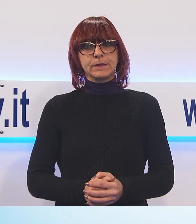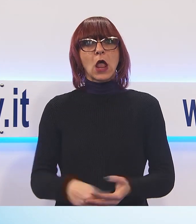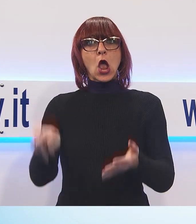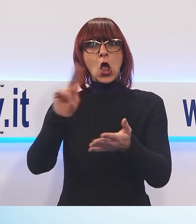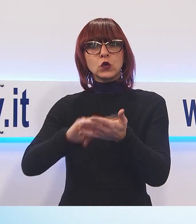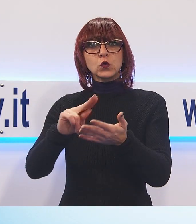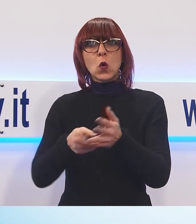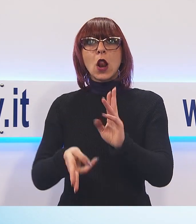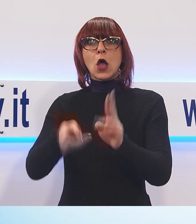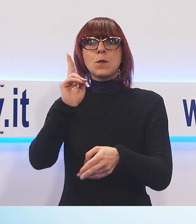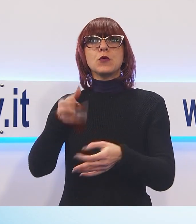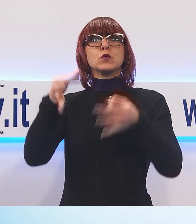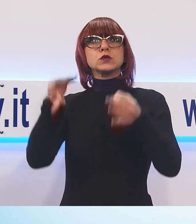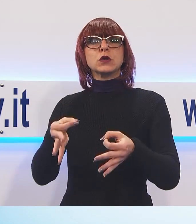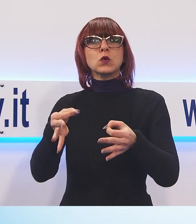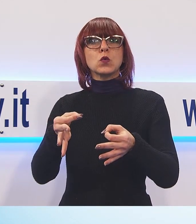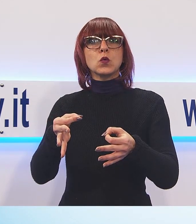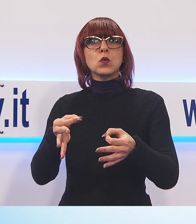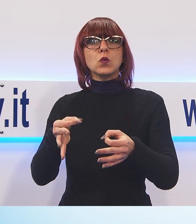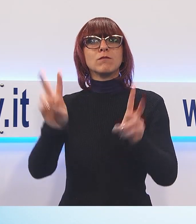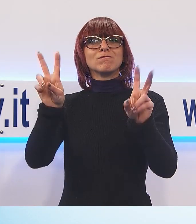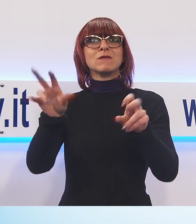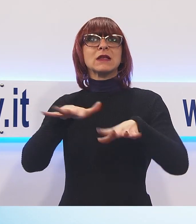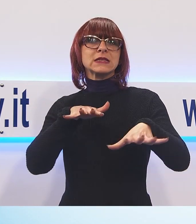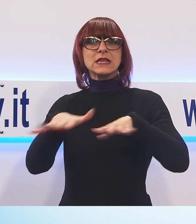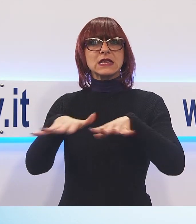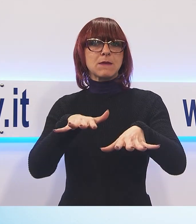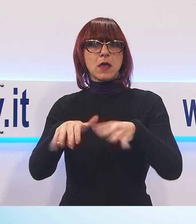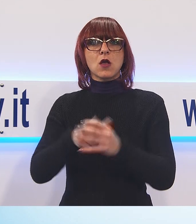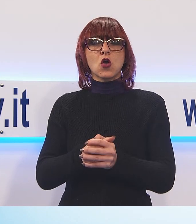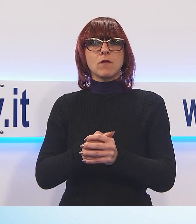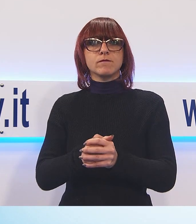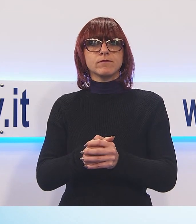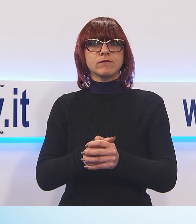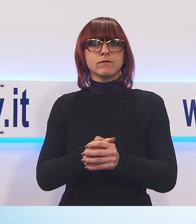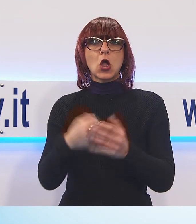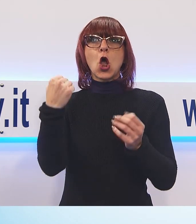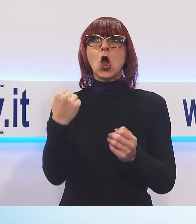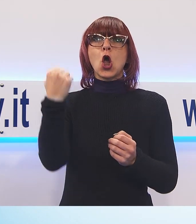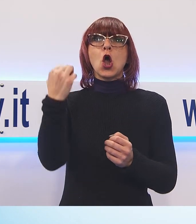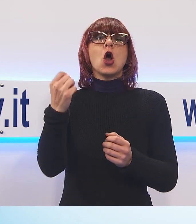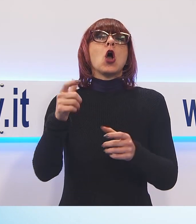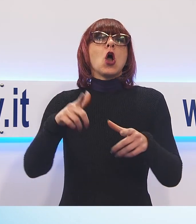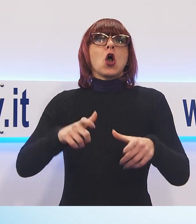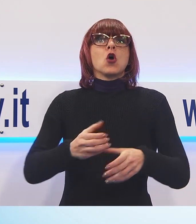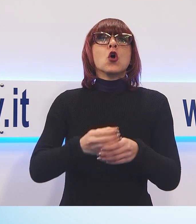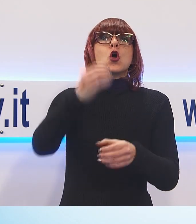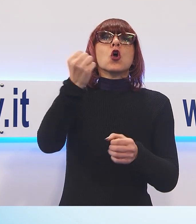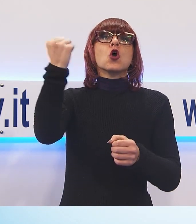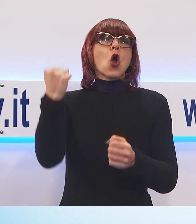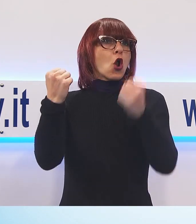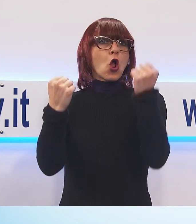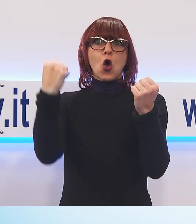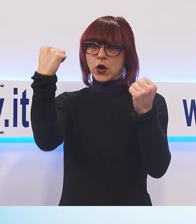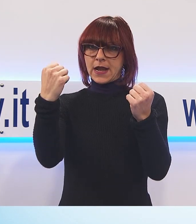sicurezza sull'antisismica, facendo dei rinforzi sulle colonne, sulle basi. Verrà messo